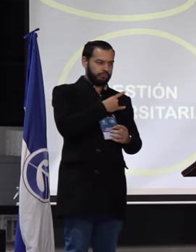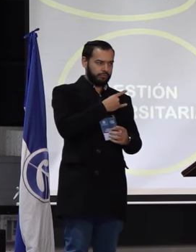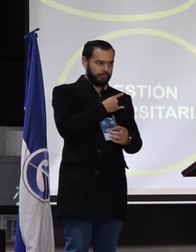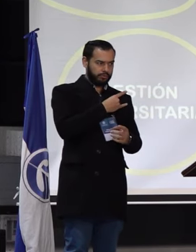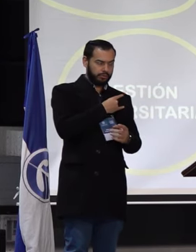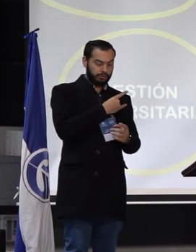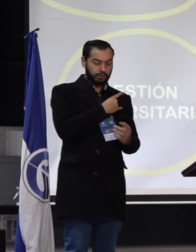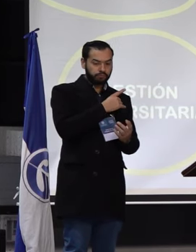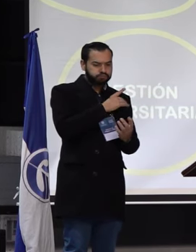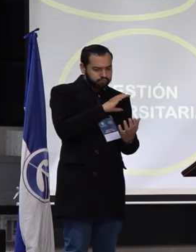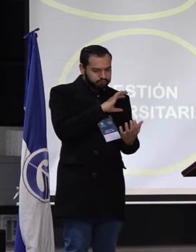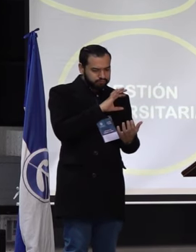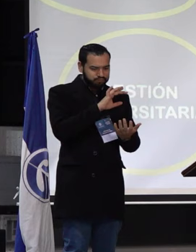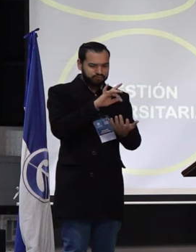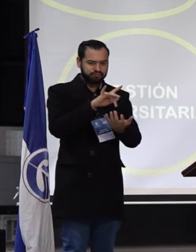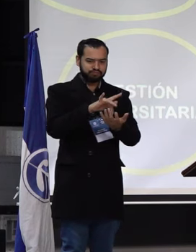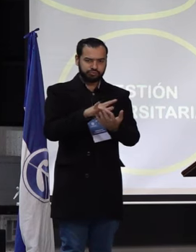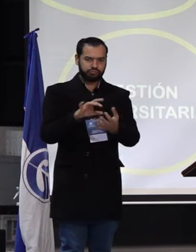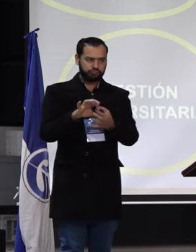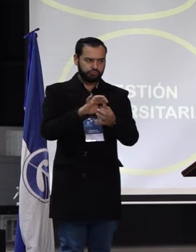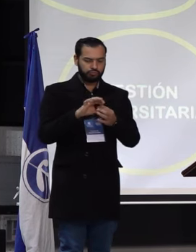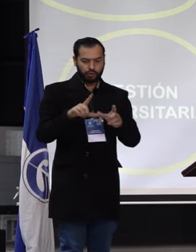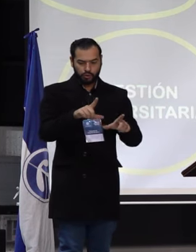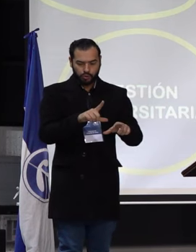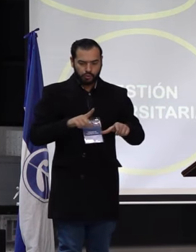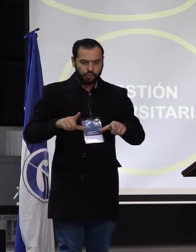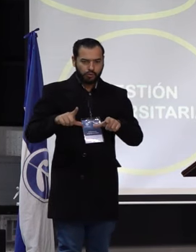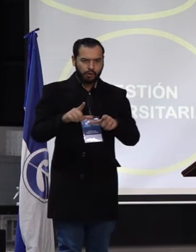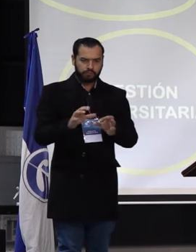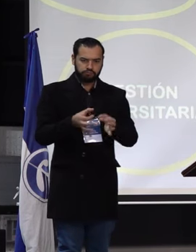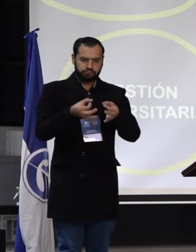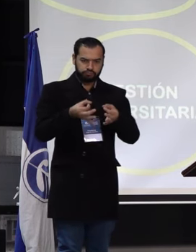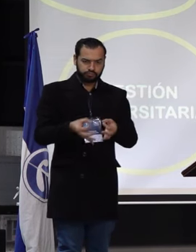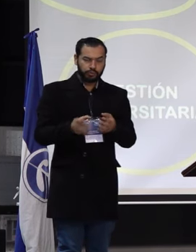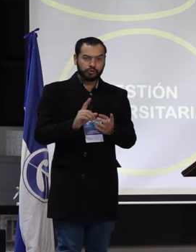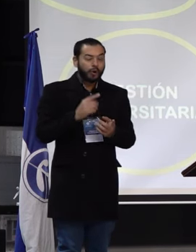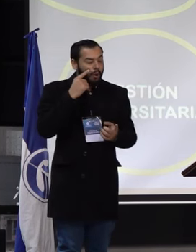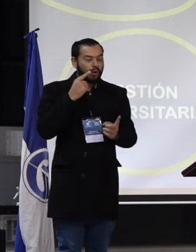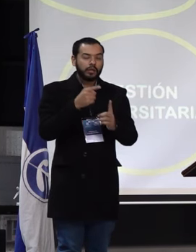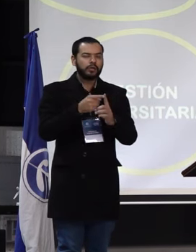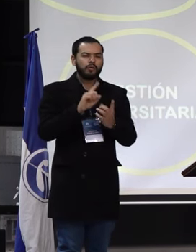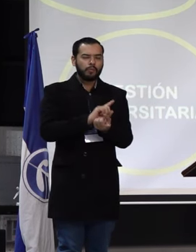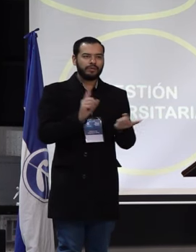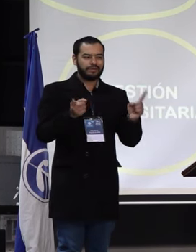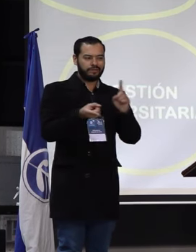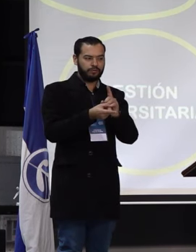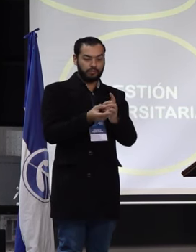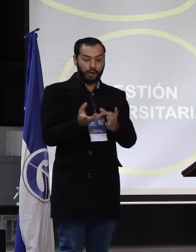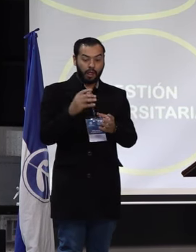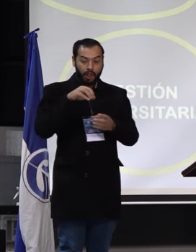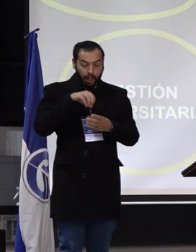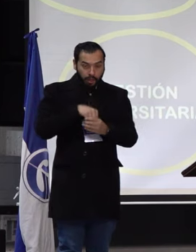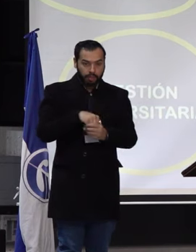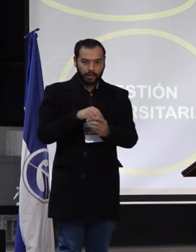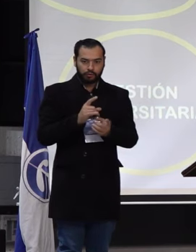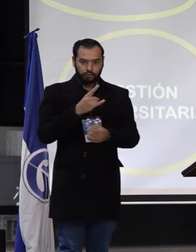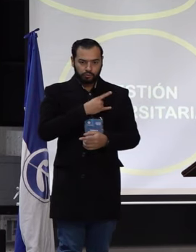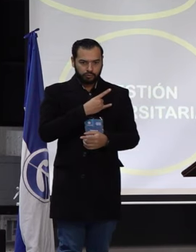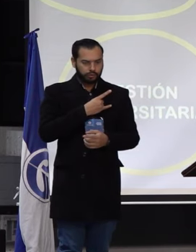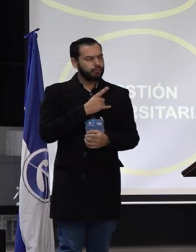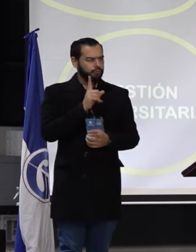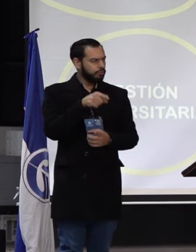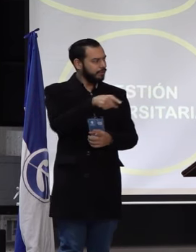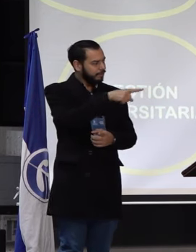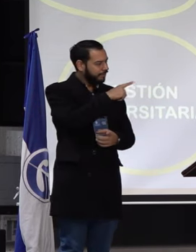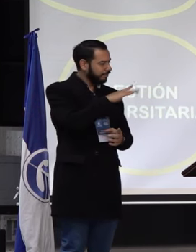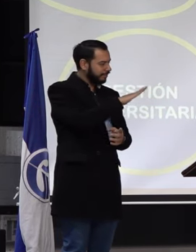universidad, cierto, y que le dé su lugar, pero en aras de transformar no sólo lo que viene sucediendo dentro de la universidad, sino también de transformar como tal